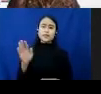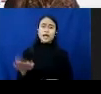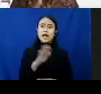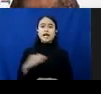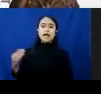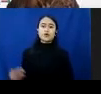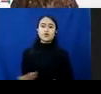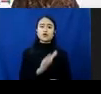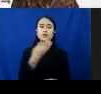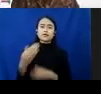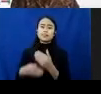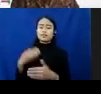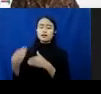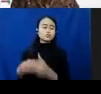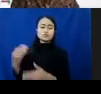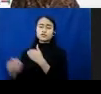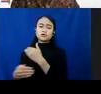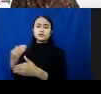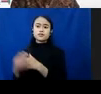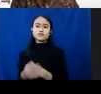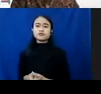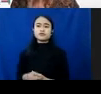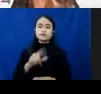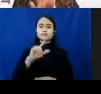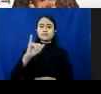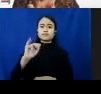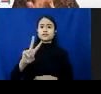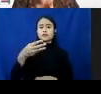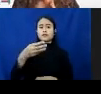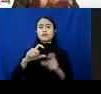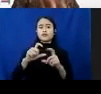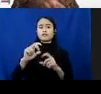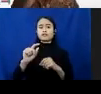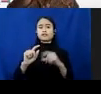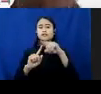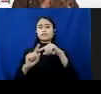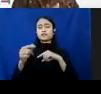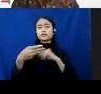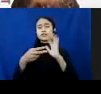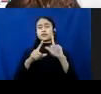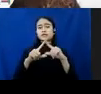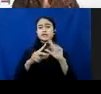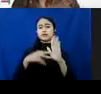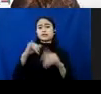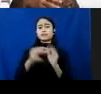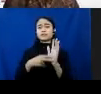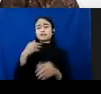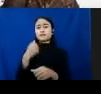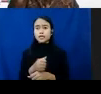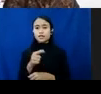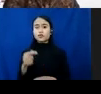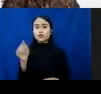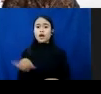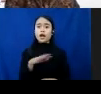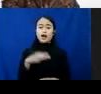langsung, terus-menerus. Live streaming berarti ada anak-anak yang dipaksa untuk melakukan adegan seksual dan